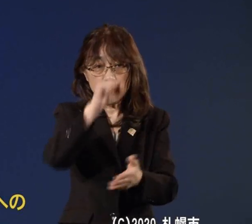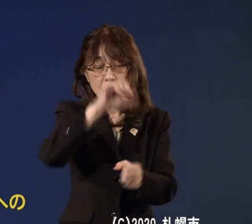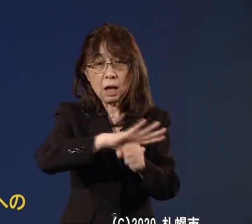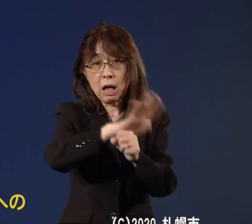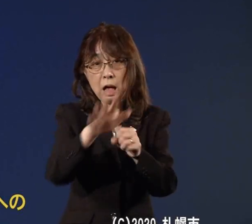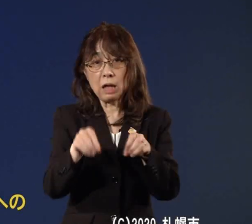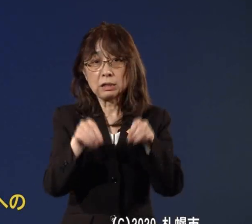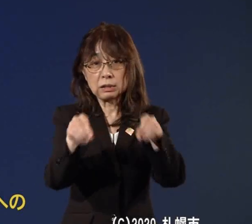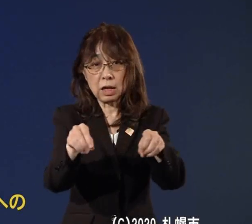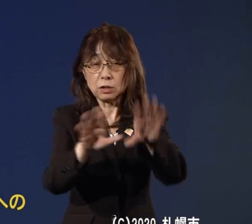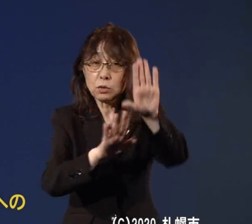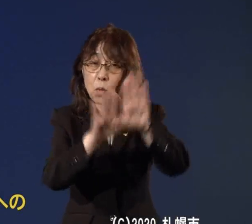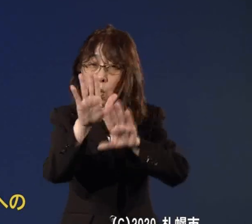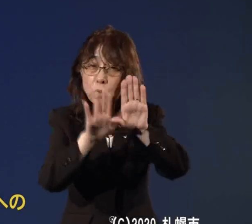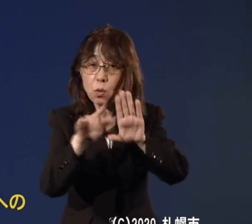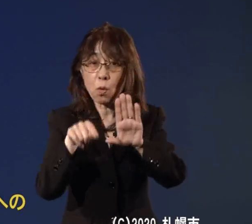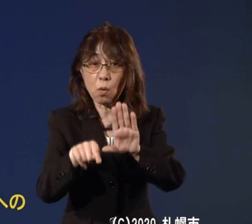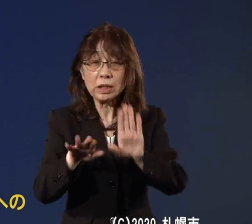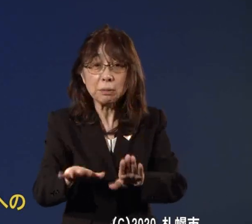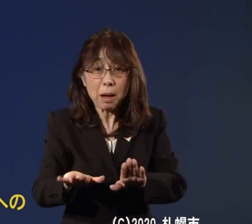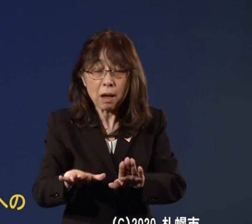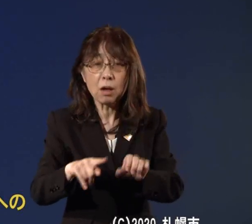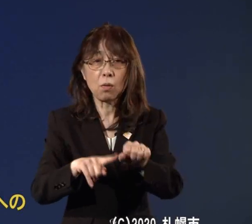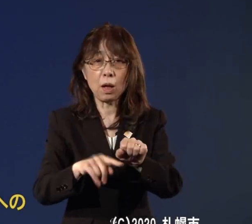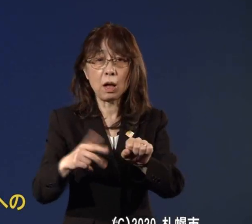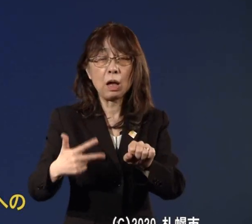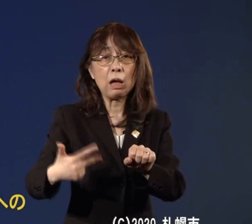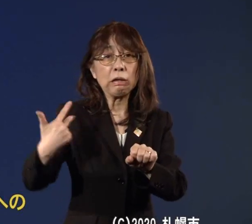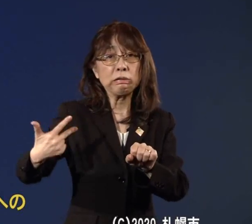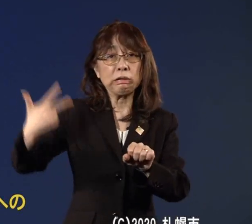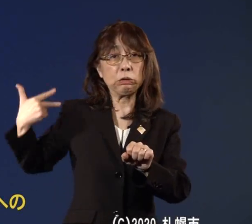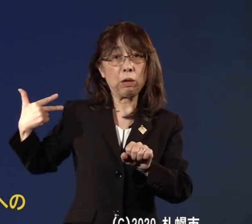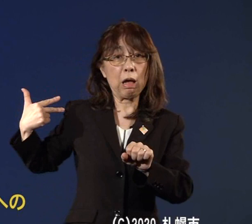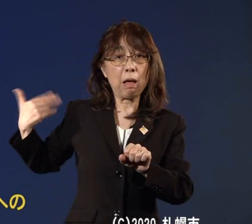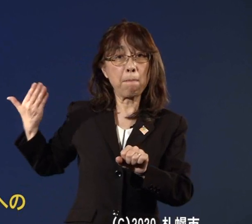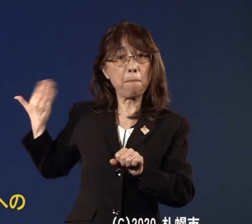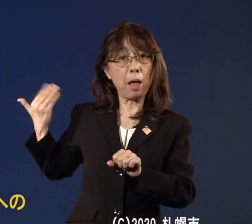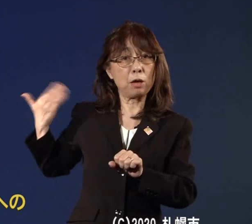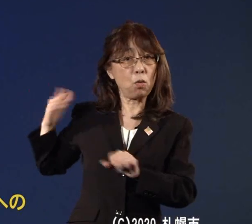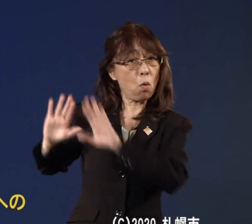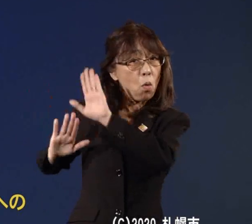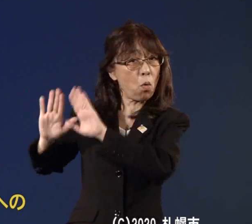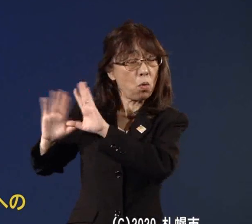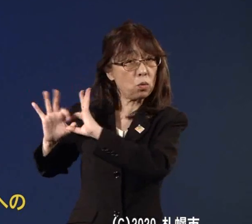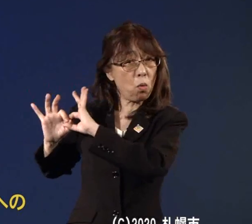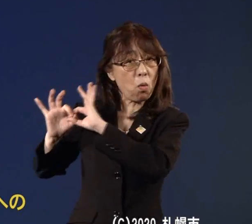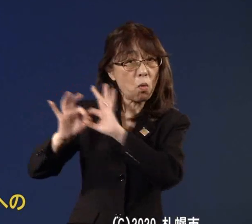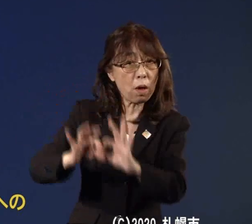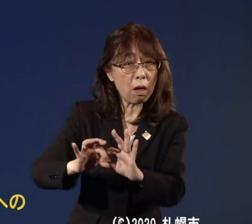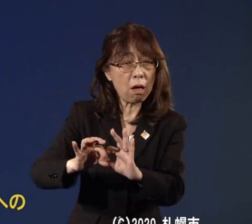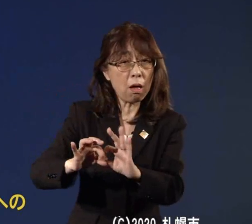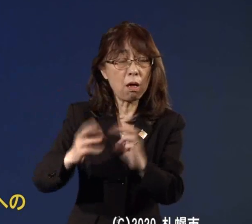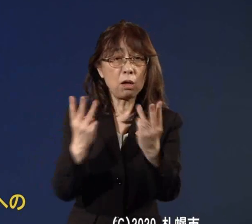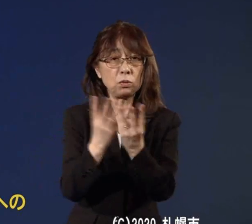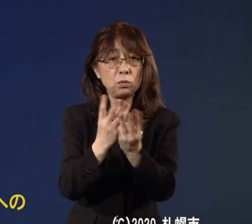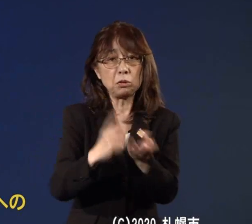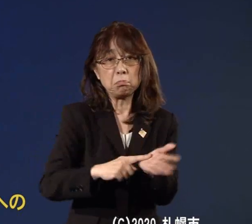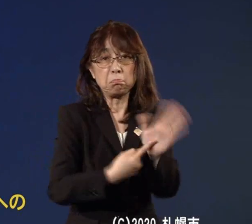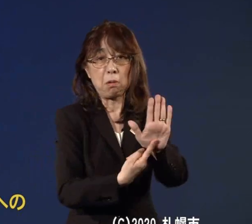2週間前の私たちの行動が反映されている状況でありますぜひ